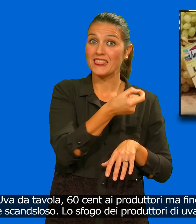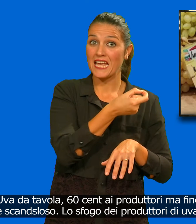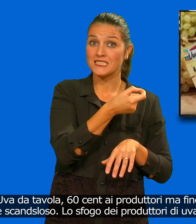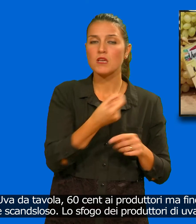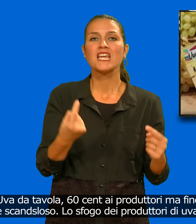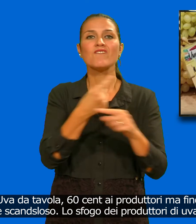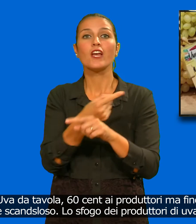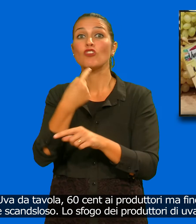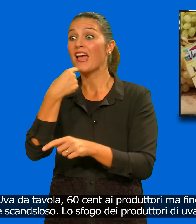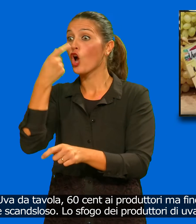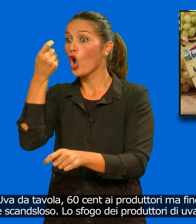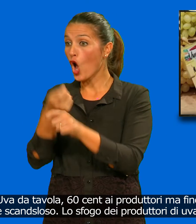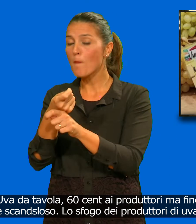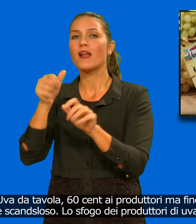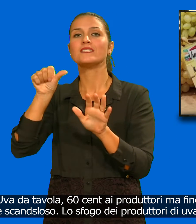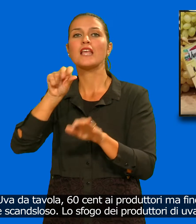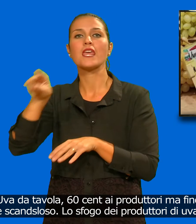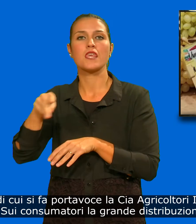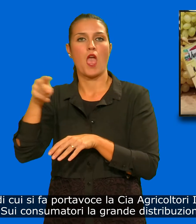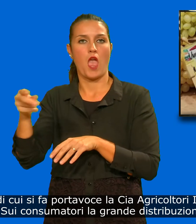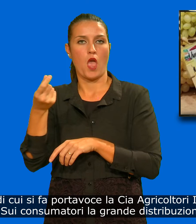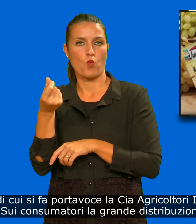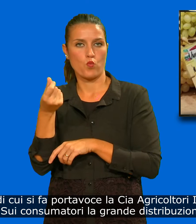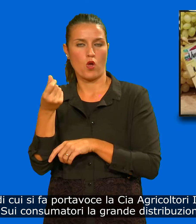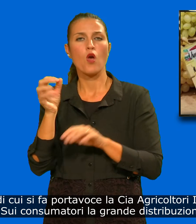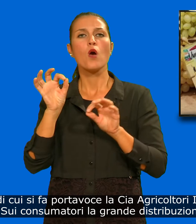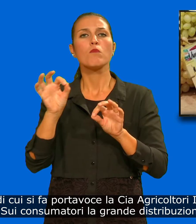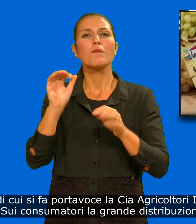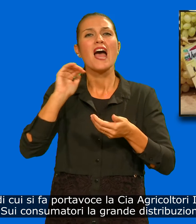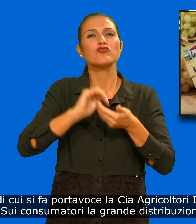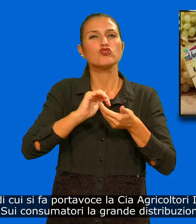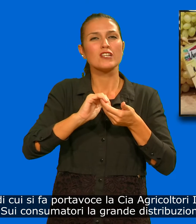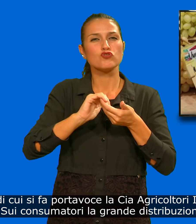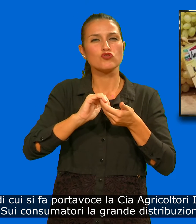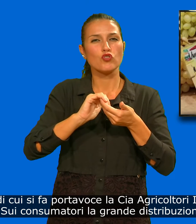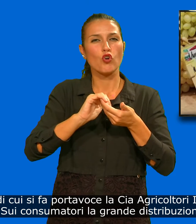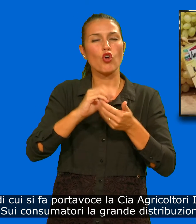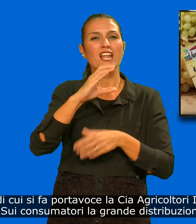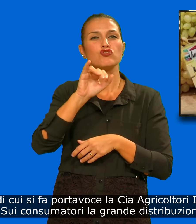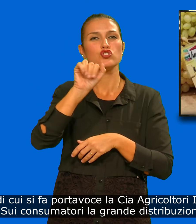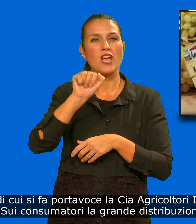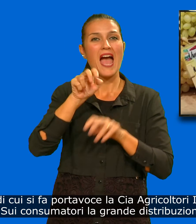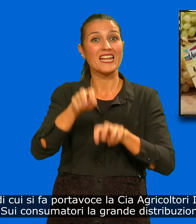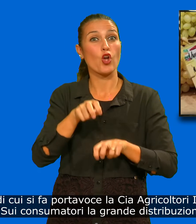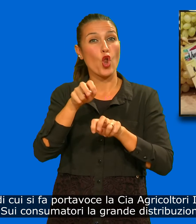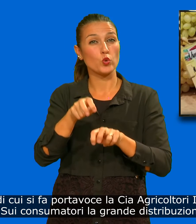sfogo dei produttori d'uva da tavola pugliesi di cui si fa portavoce la CIA Agricoltori Italiani. Sui